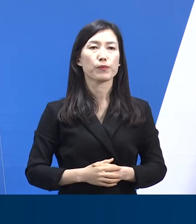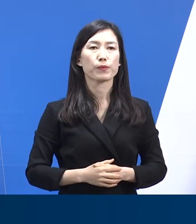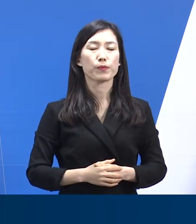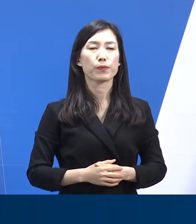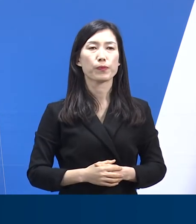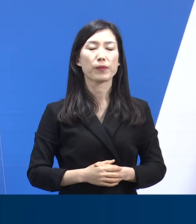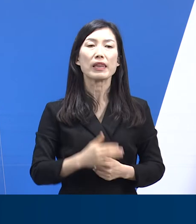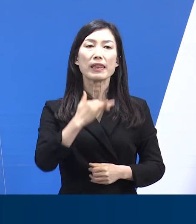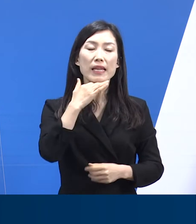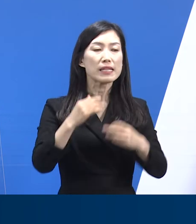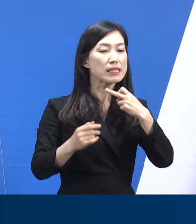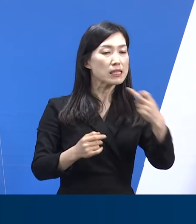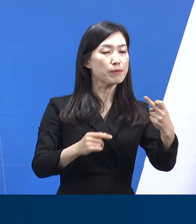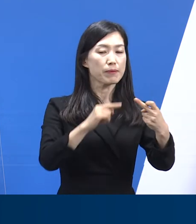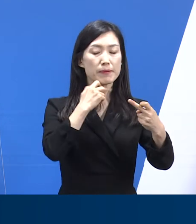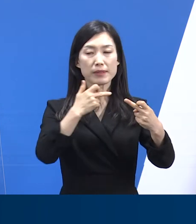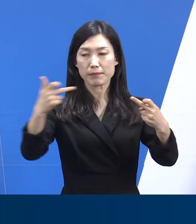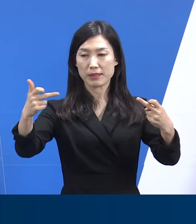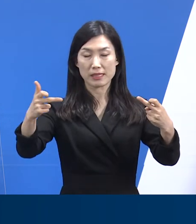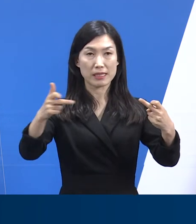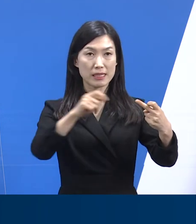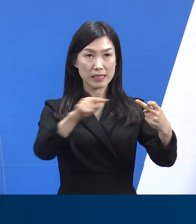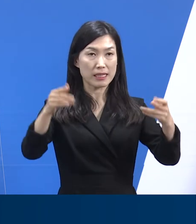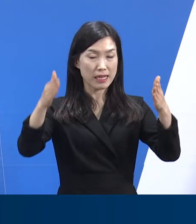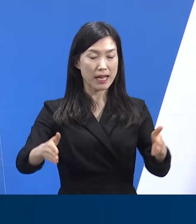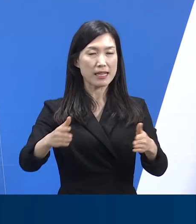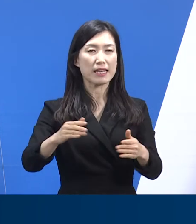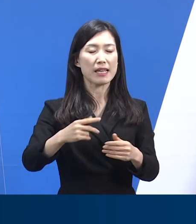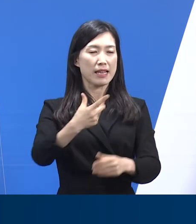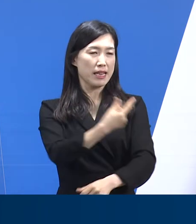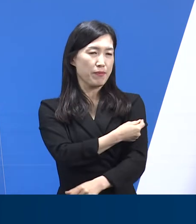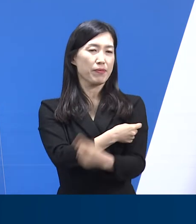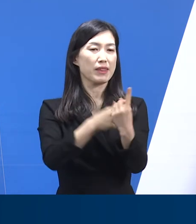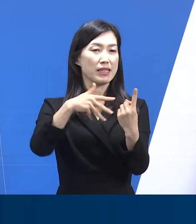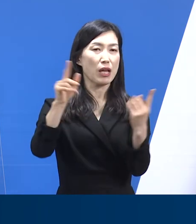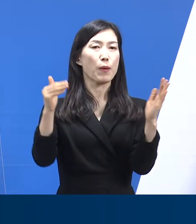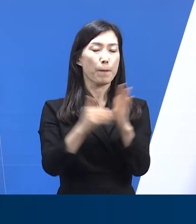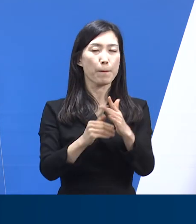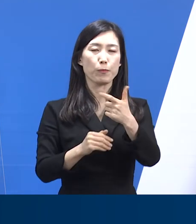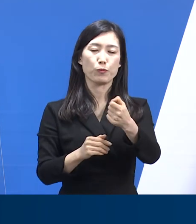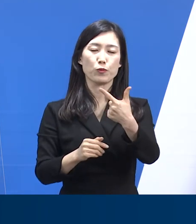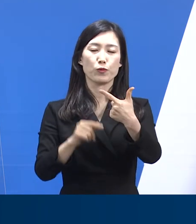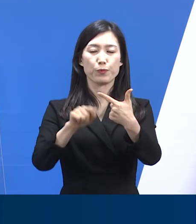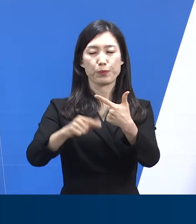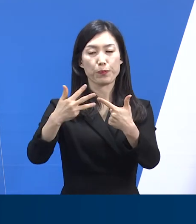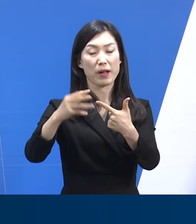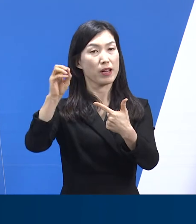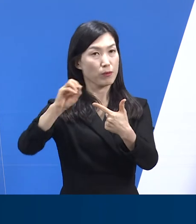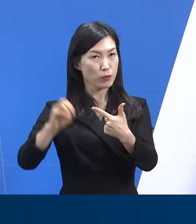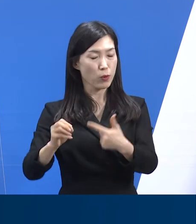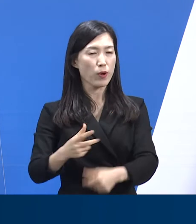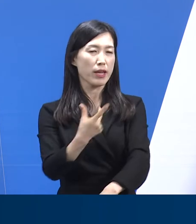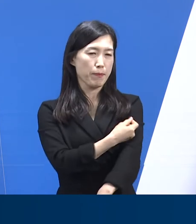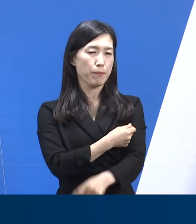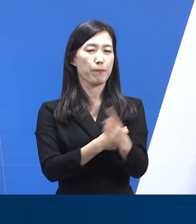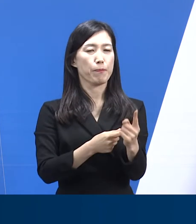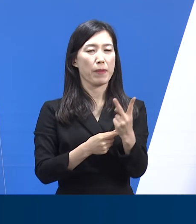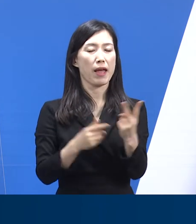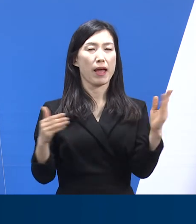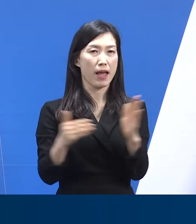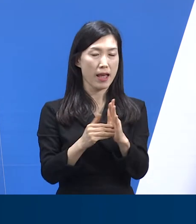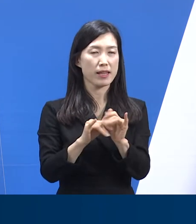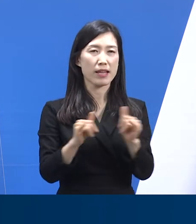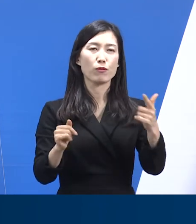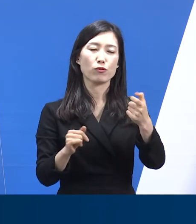12세에서 17세 소아 청소년 1차 접종률은 66.8%이며, 기본접종 완료율은 63